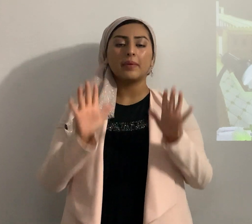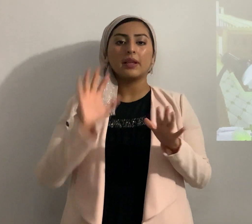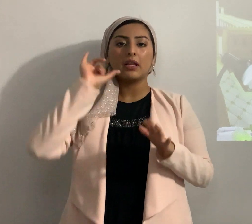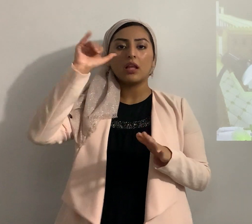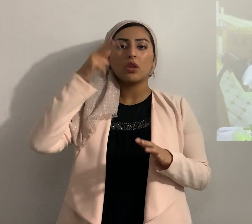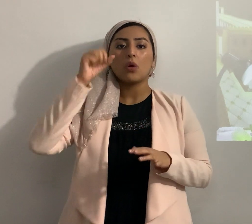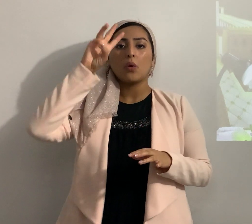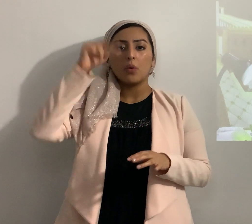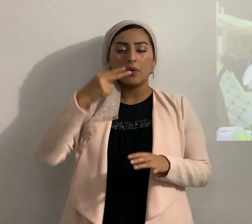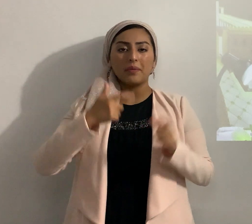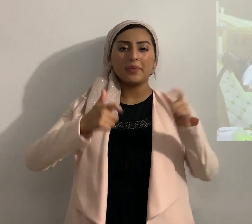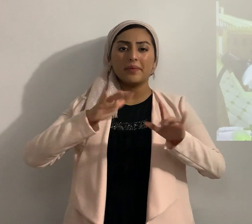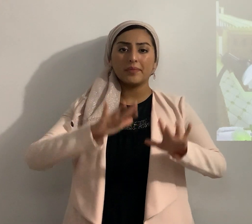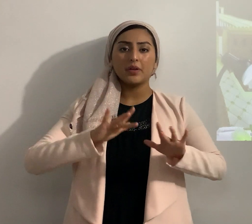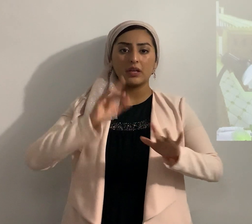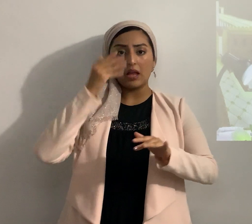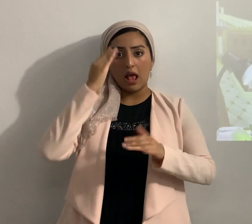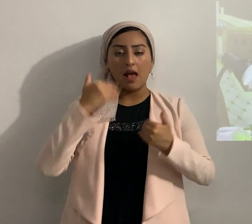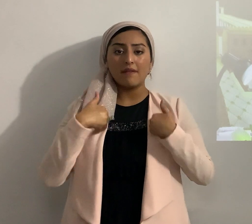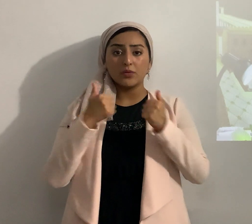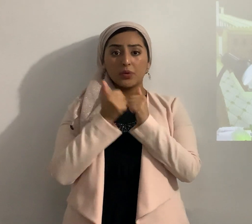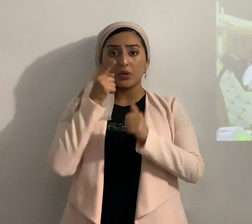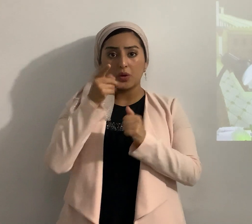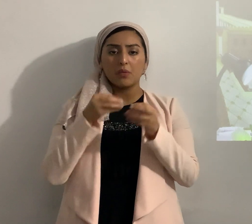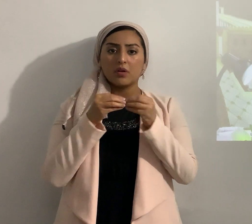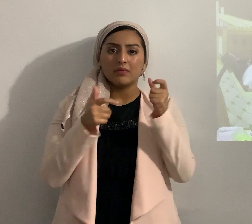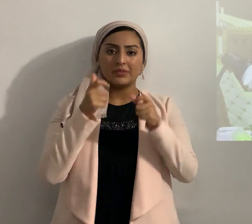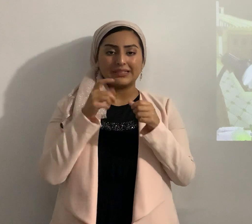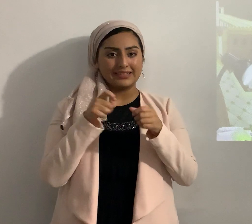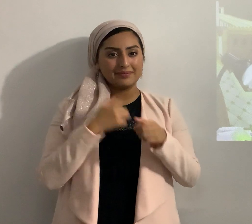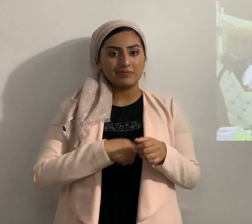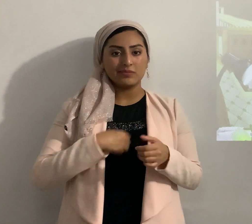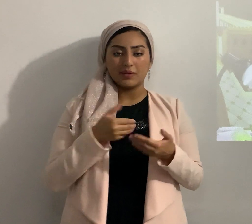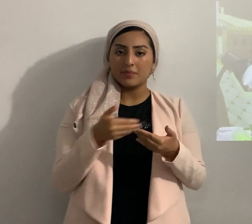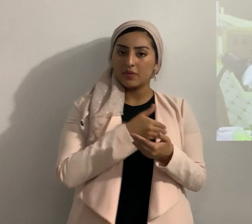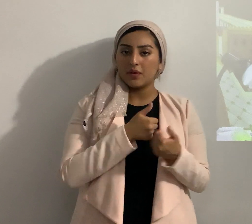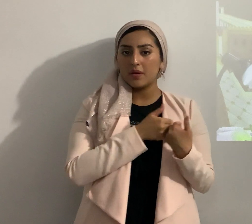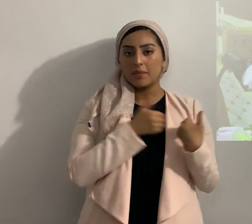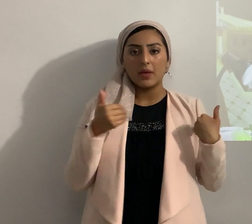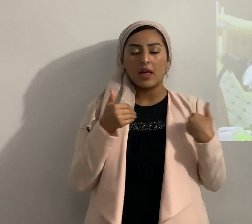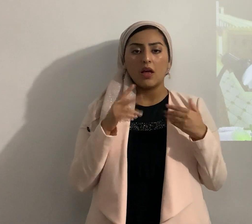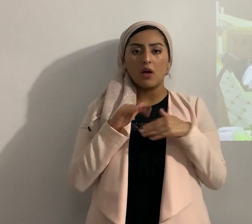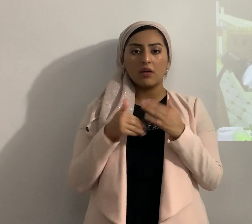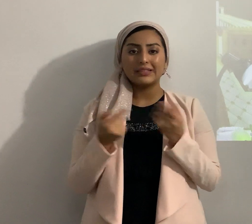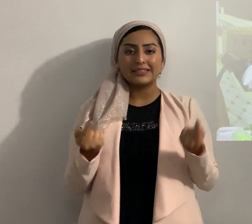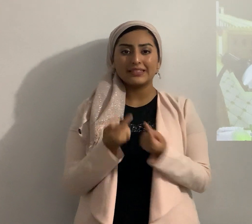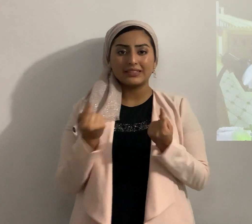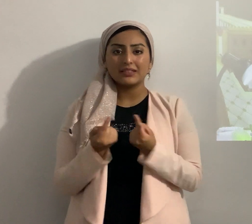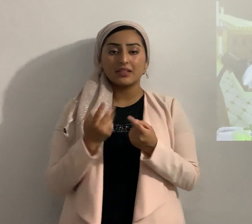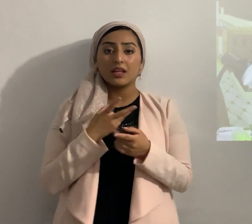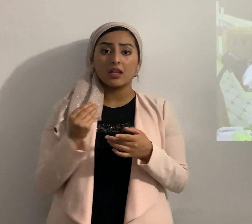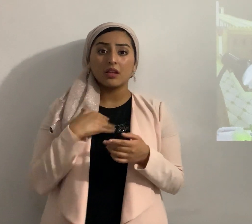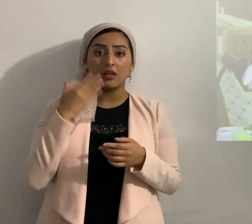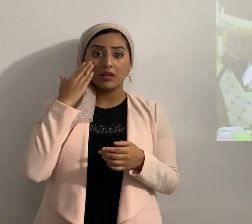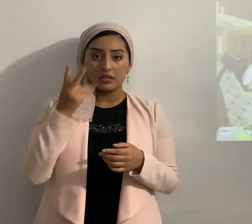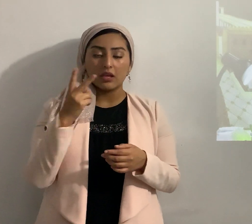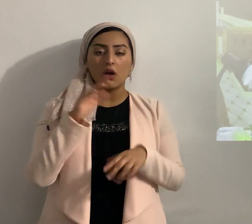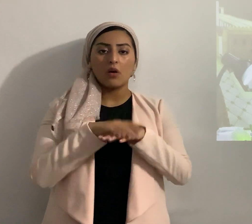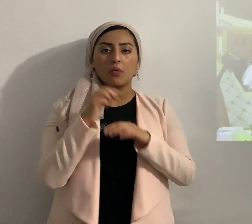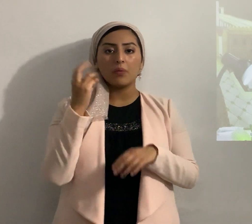es misericordia la que tiene contigo con mayor razón hacer arrepentimiento apartarse de todo pecado y nos vemos el miércoles 21 de abril